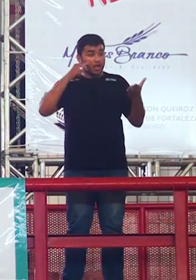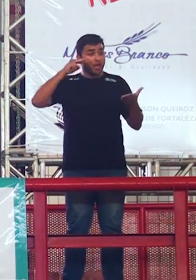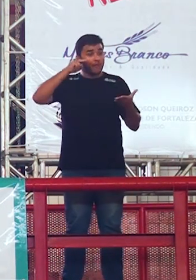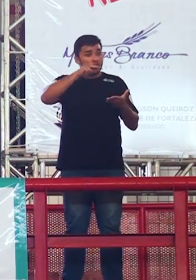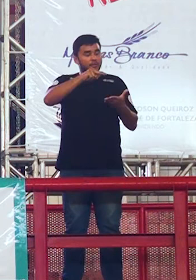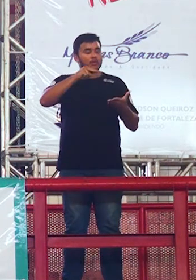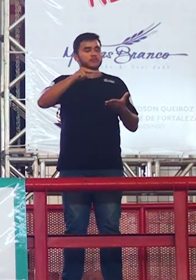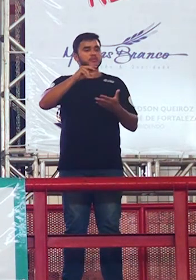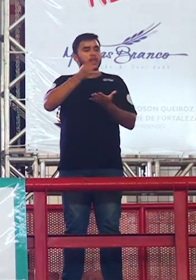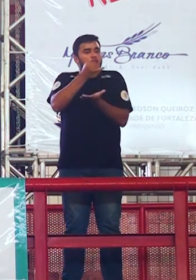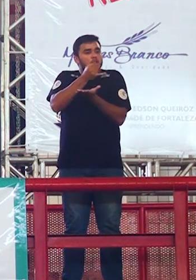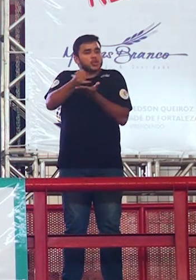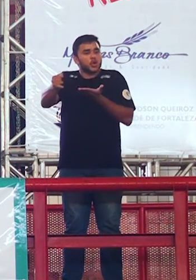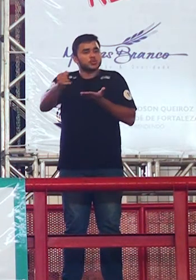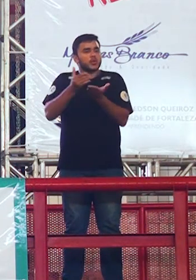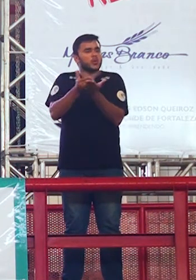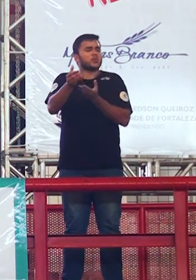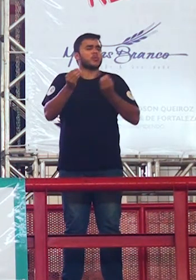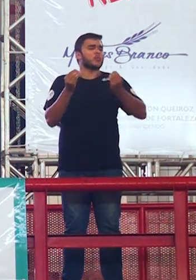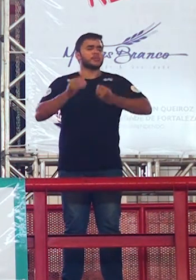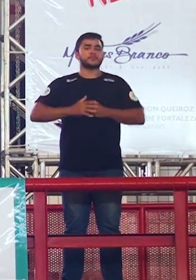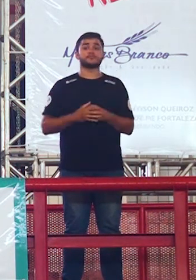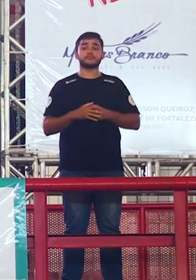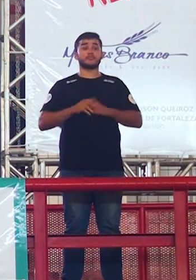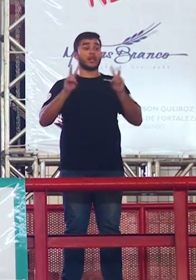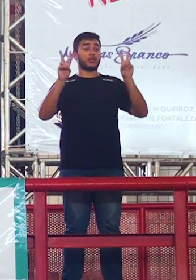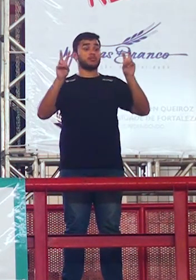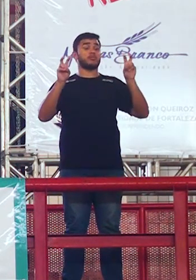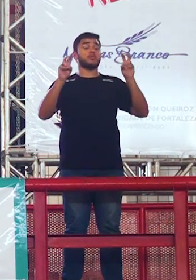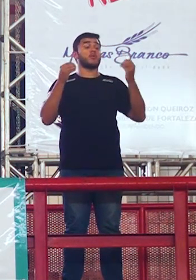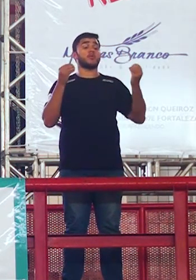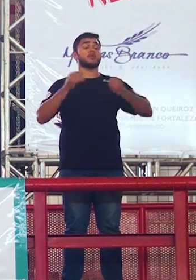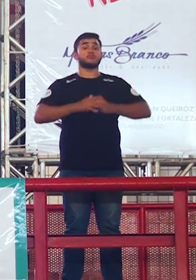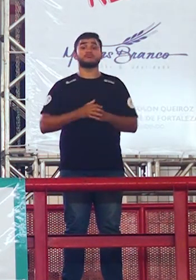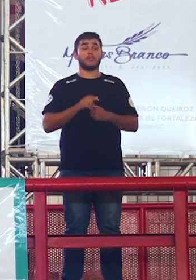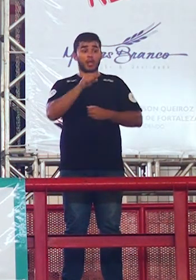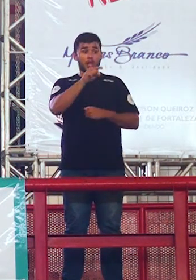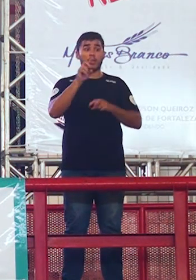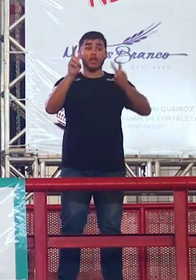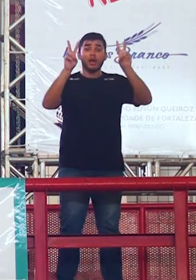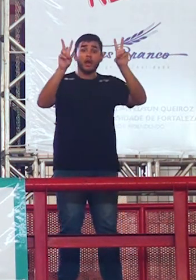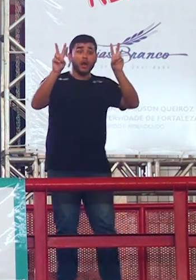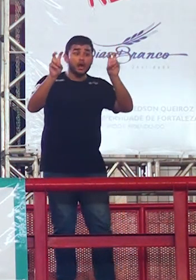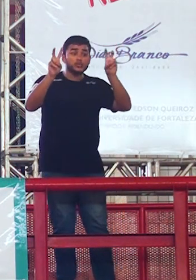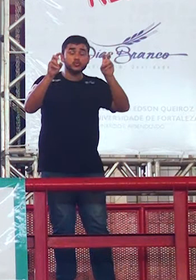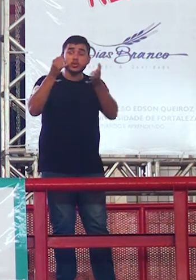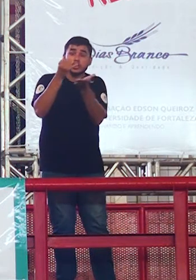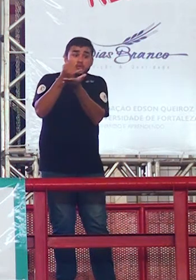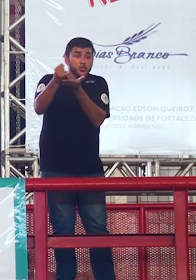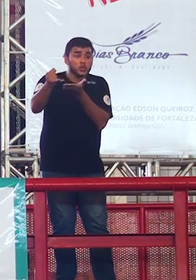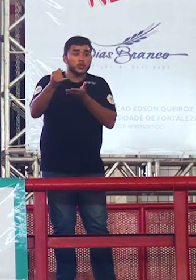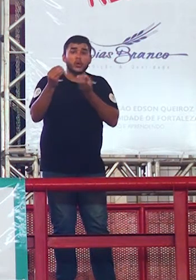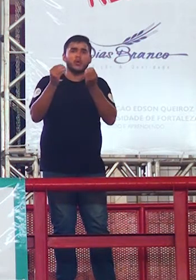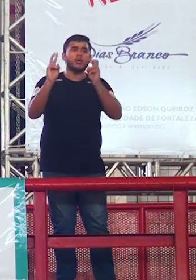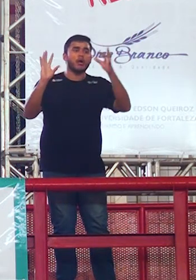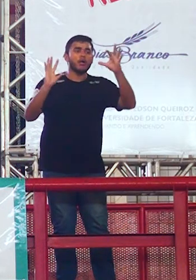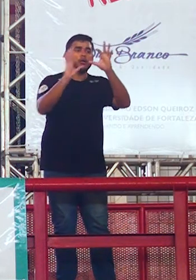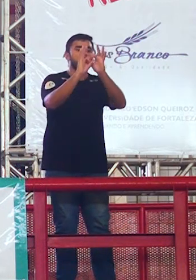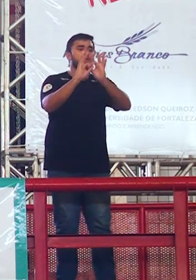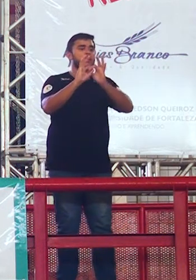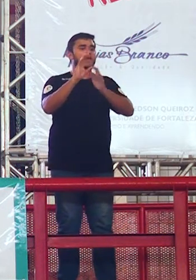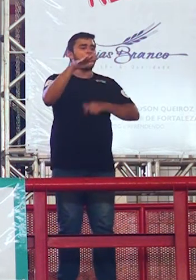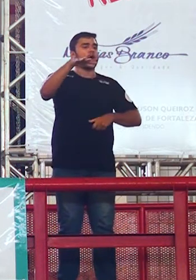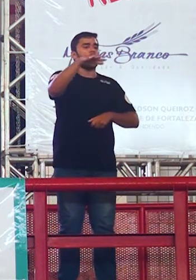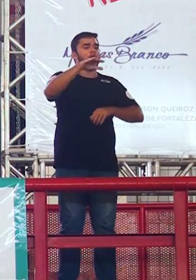eu acabei de falar agora quer ver o que? o assunto que pediram e a tese que